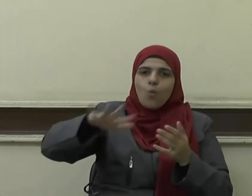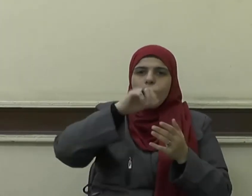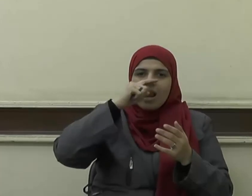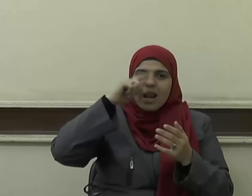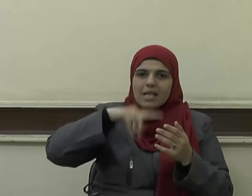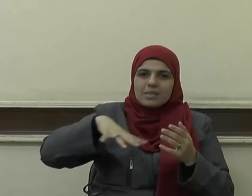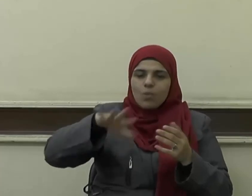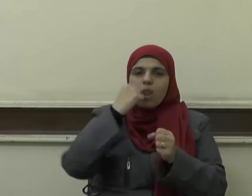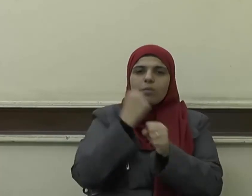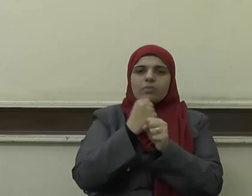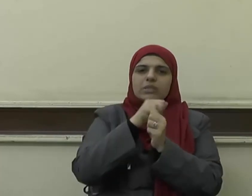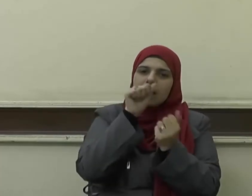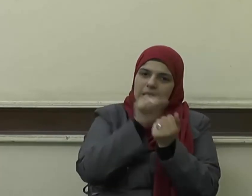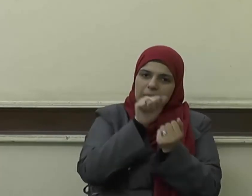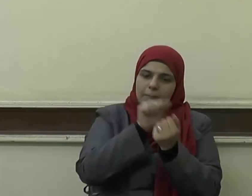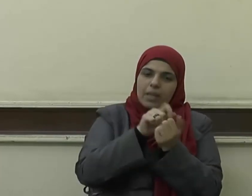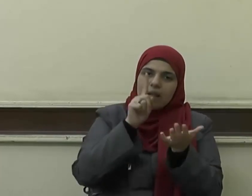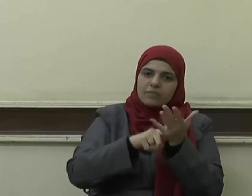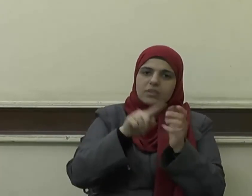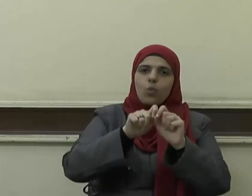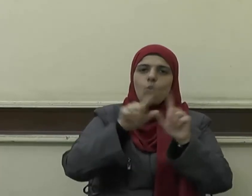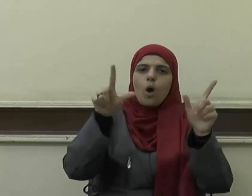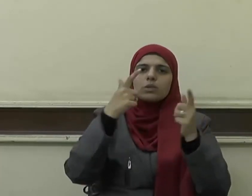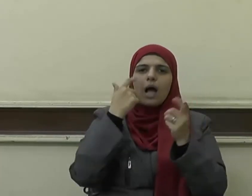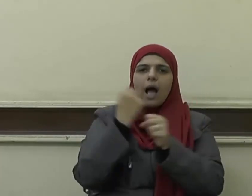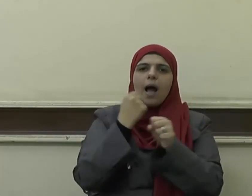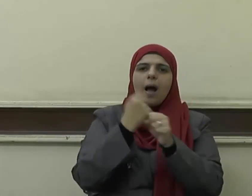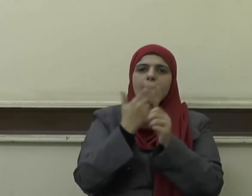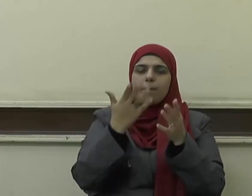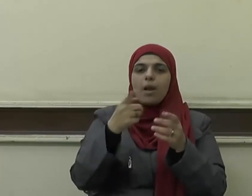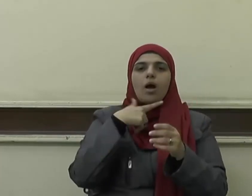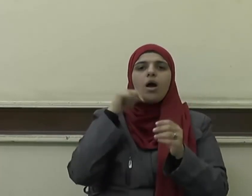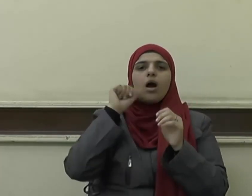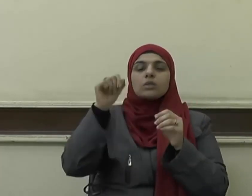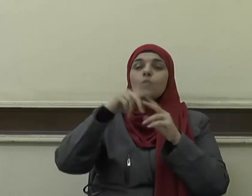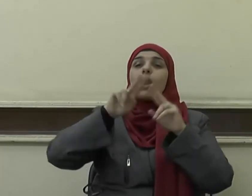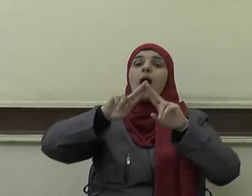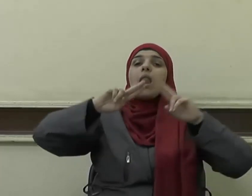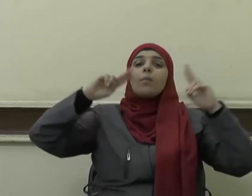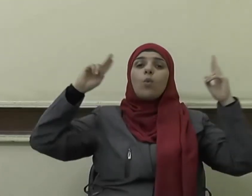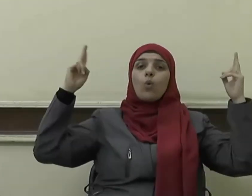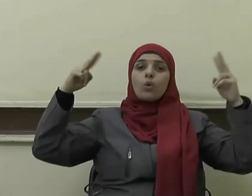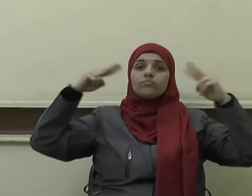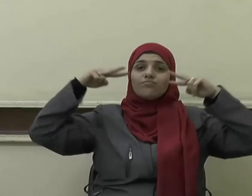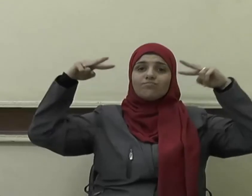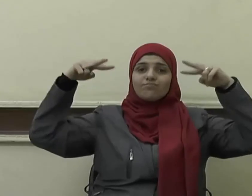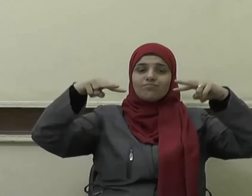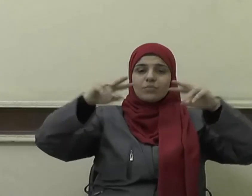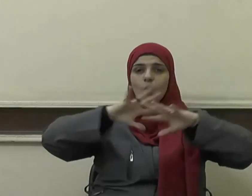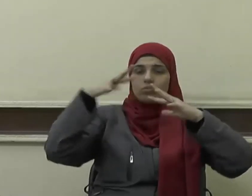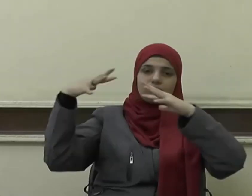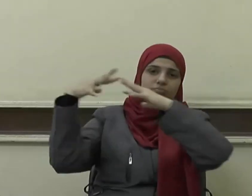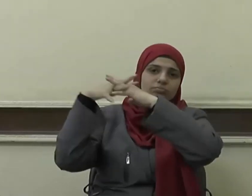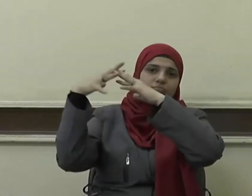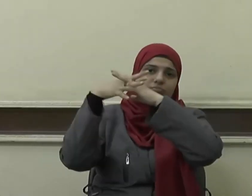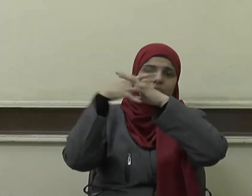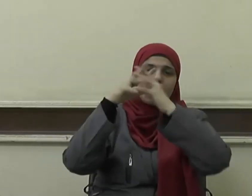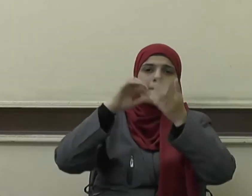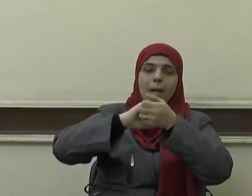أمس الحاجة إلى تطبيقه عمليا خاصة والعالم حولنا يتكتل ولا